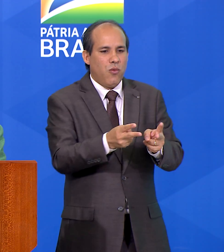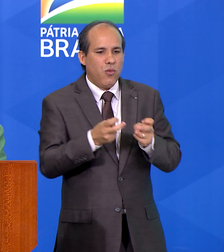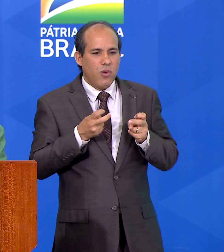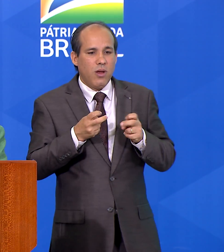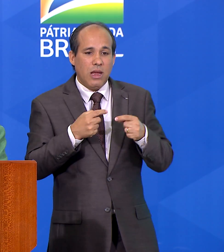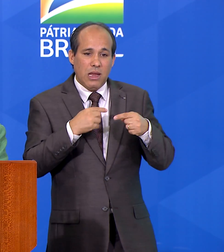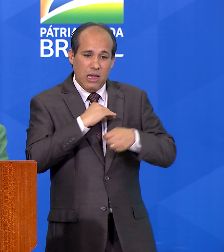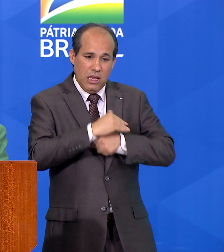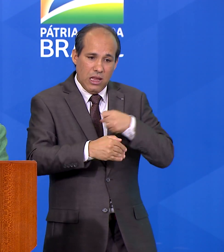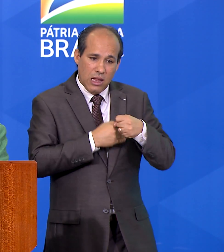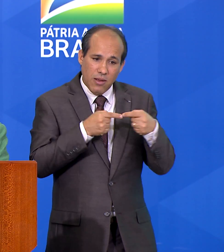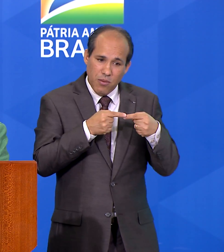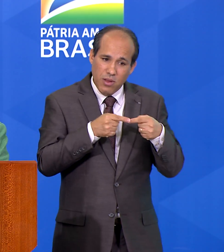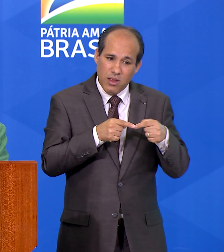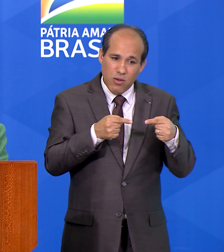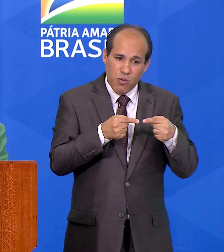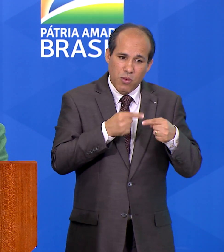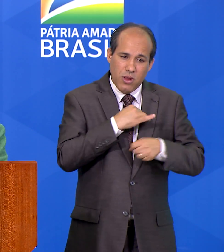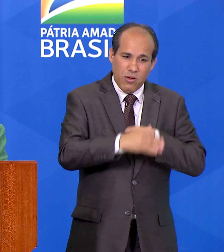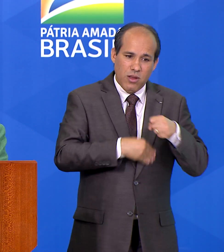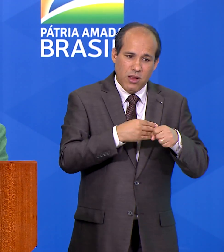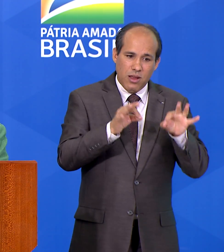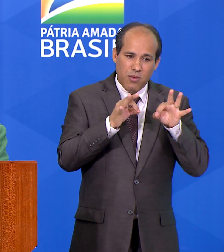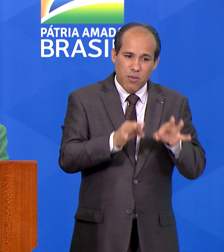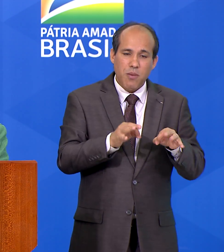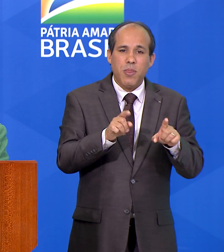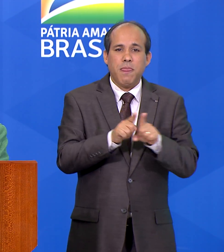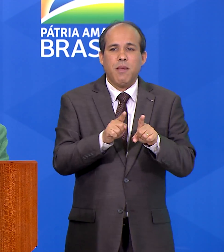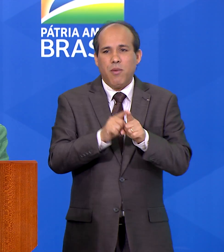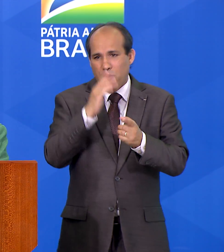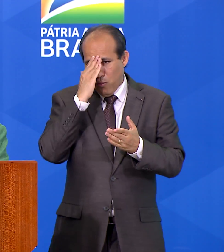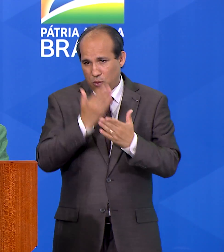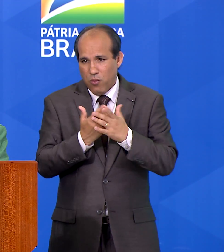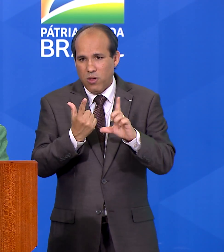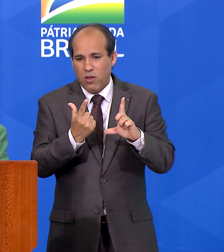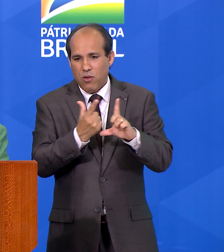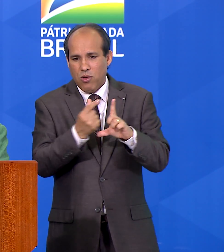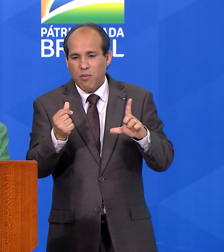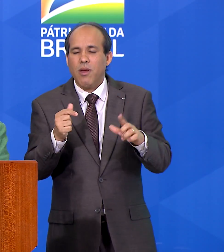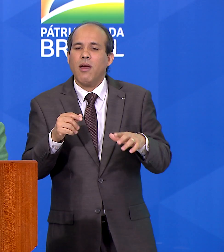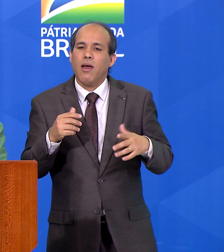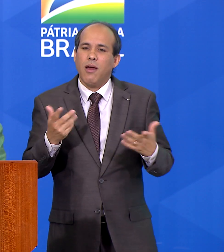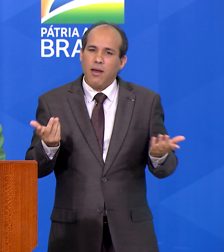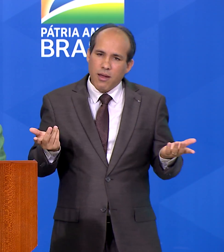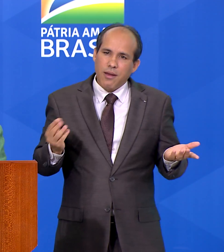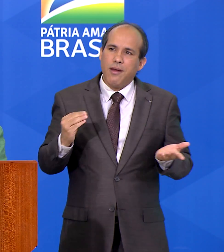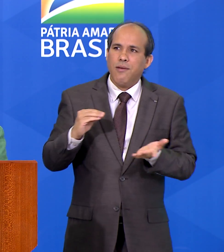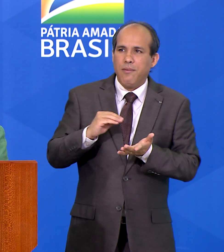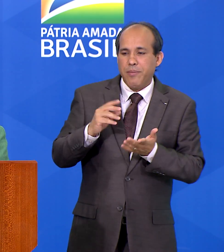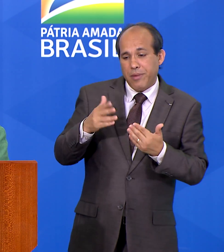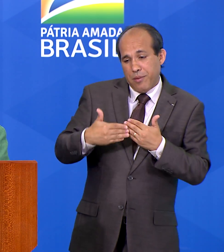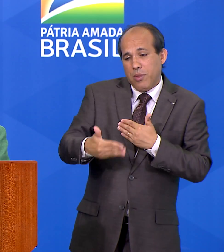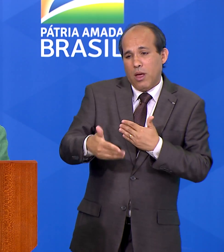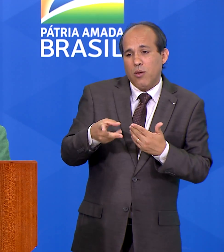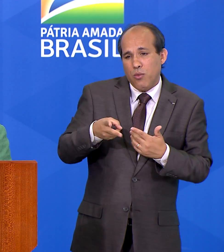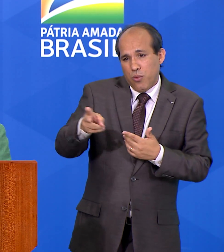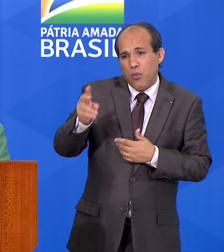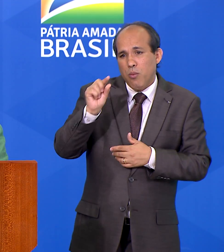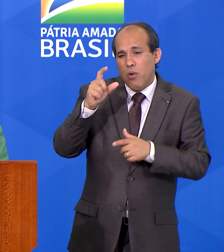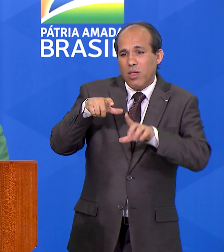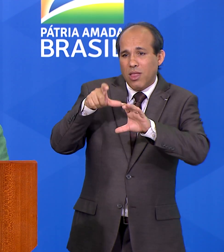viabilidade econômica. Ainda precisamos importar fertilizantes. Em 2050,